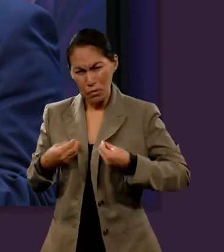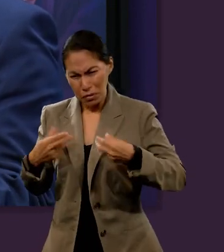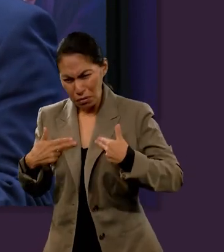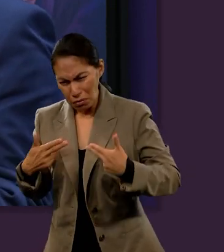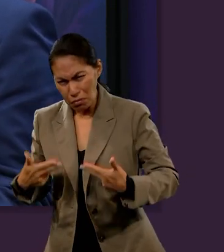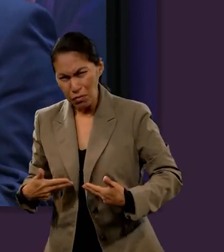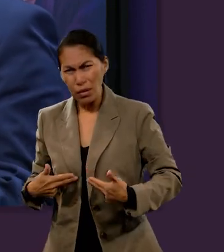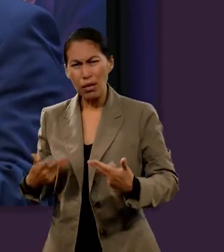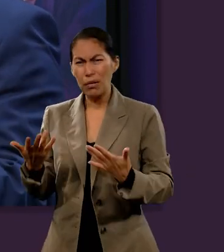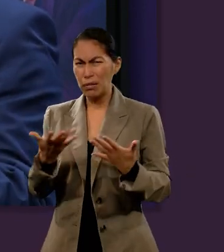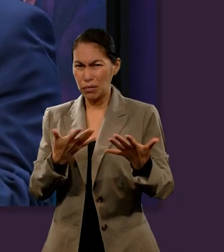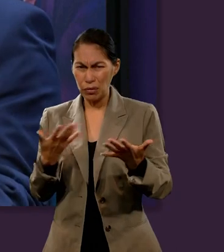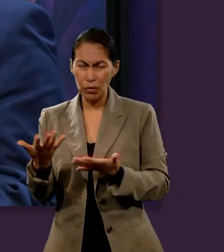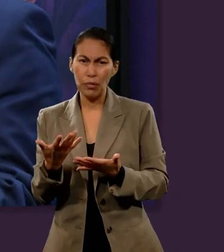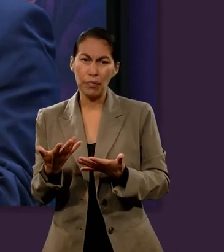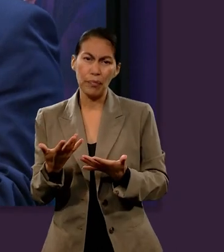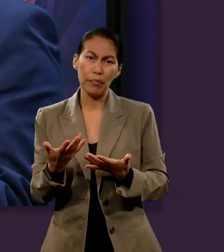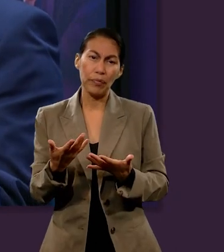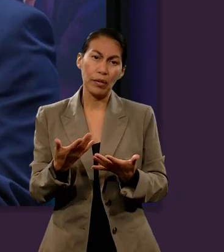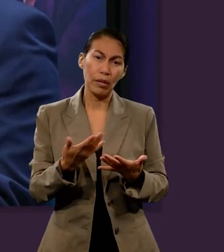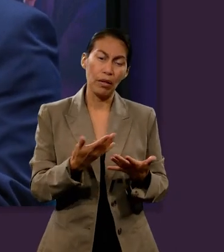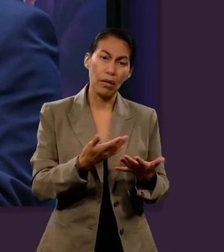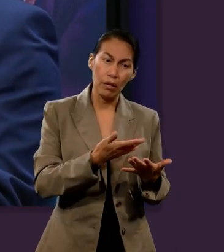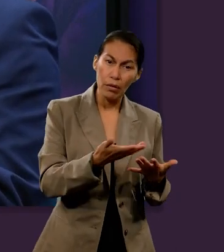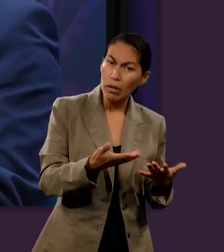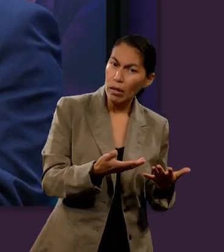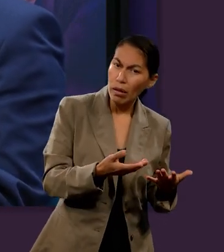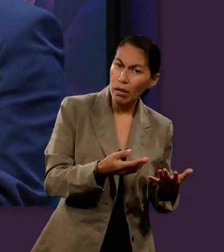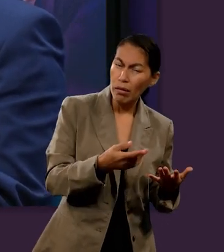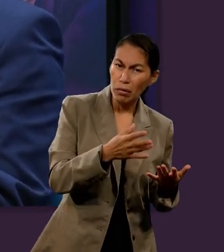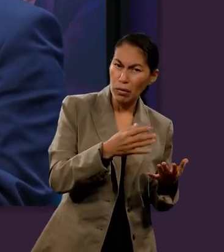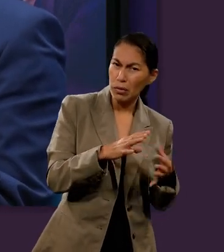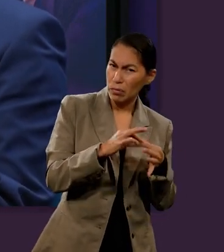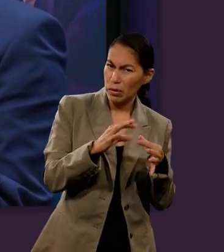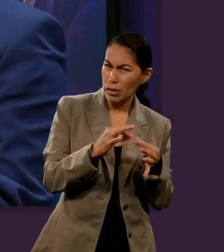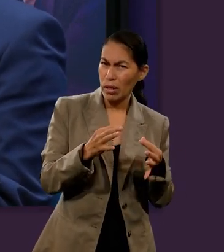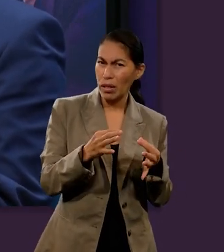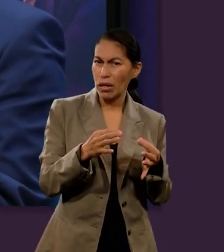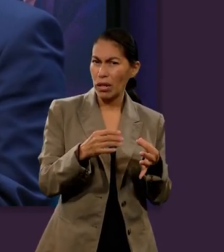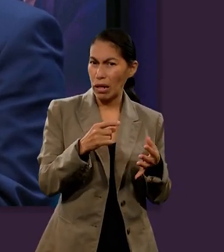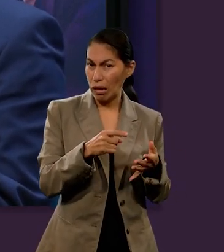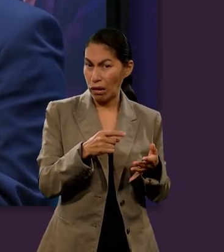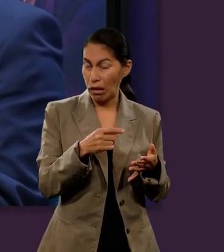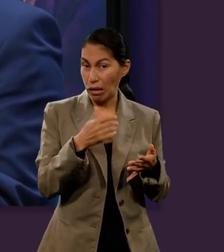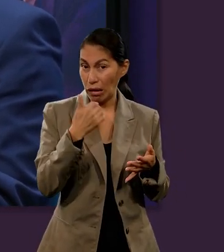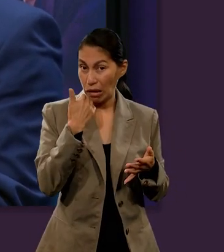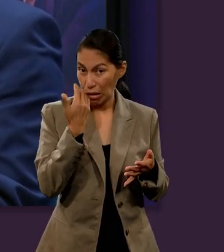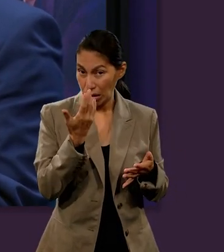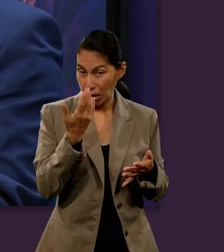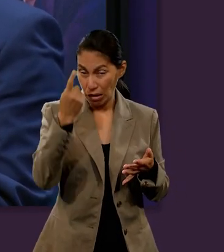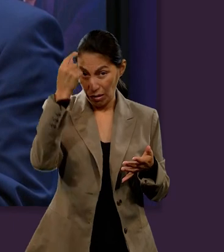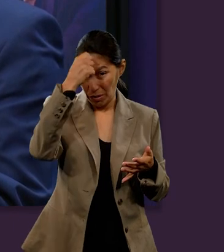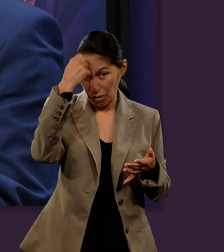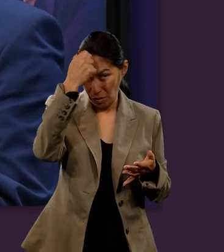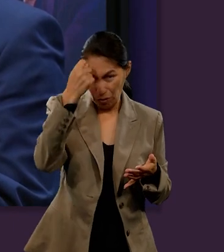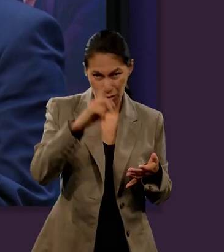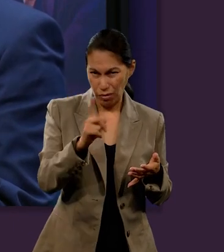sufrimiento, a la vida humana. Y básicamente, esa obra literaria, aunque él no tenía ninguna